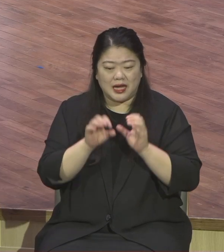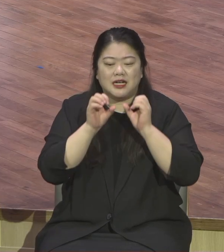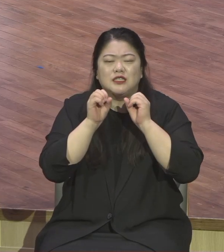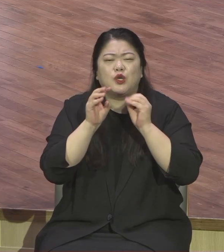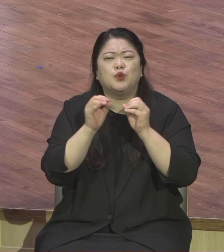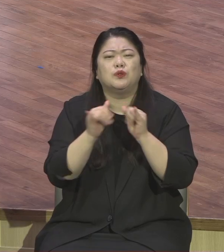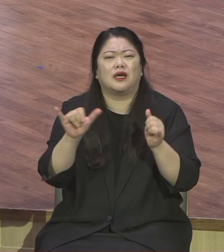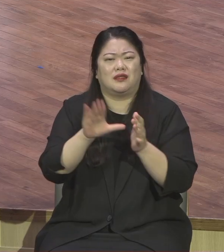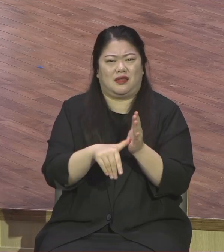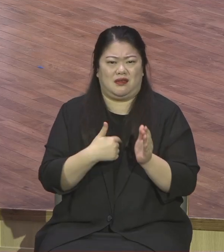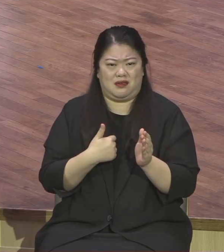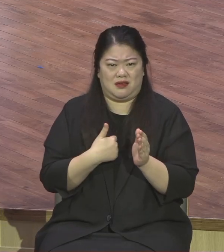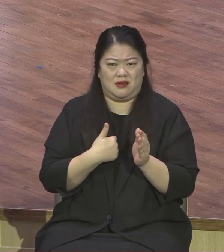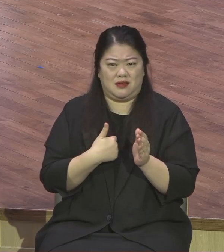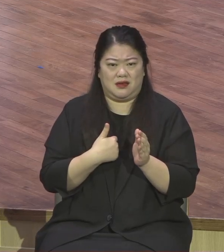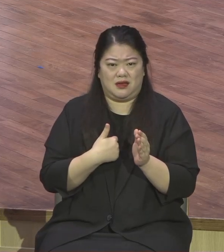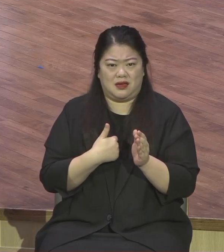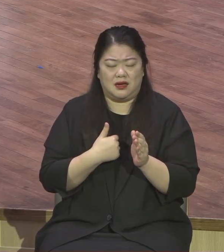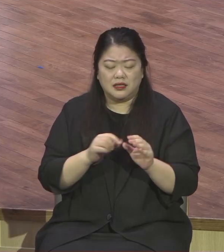20절에 안되고 사역 자체가 안되구나.